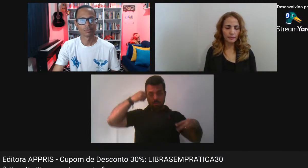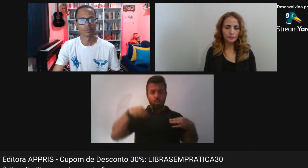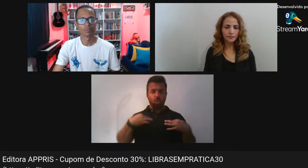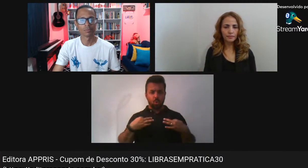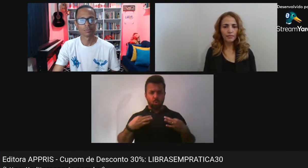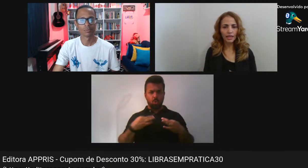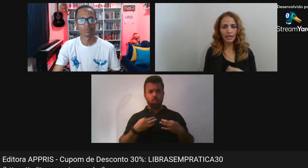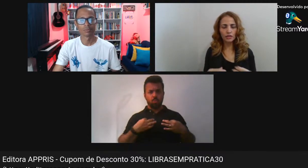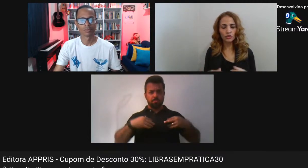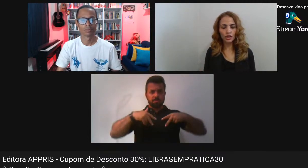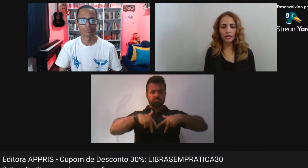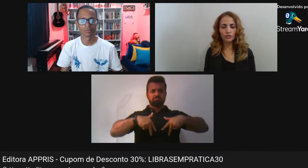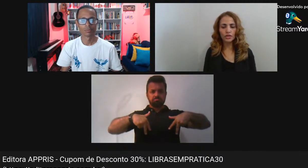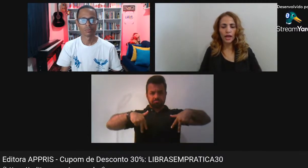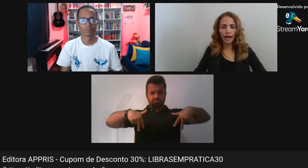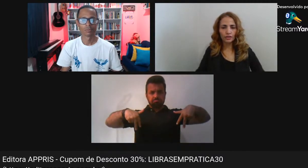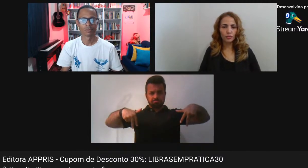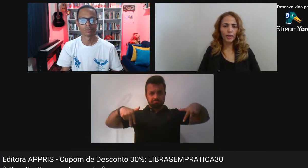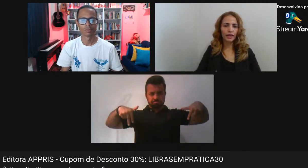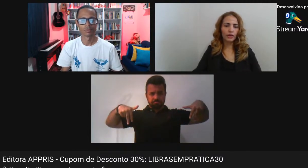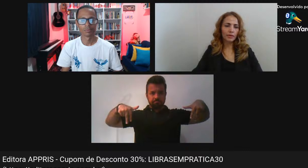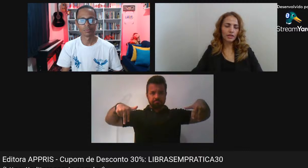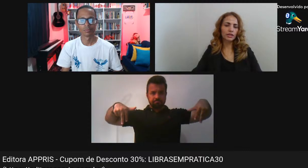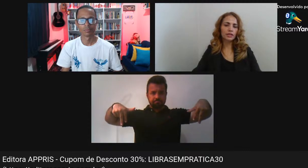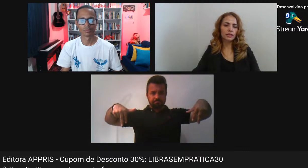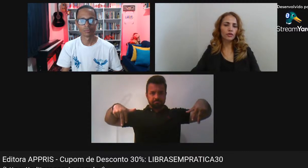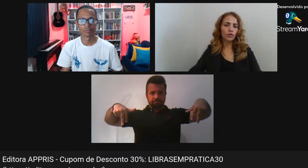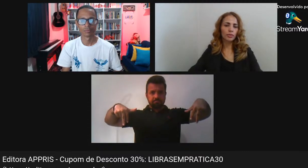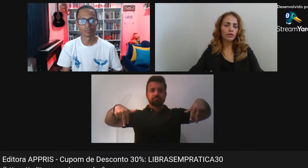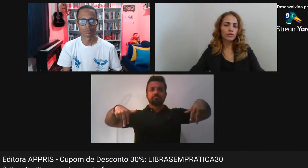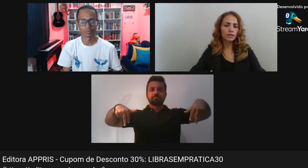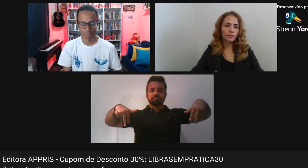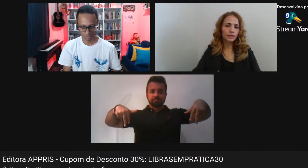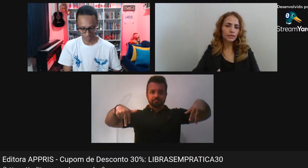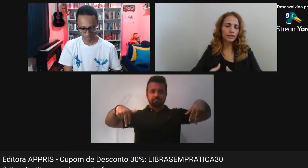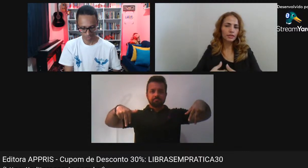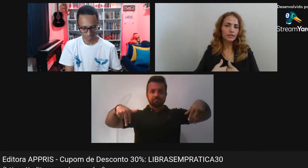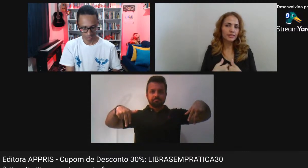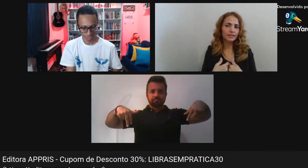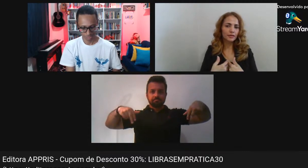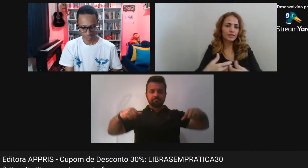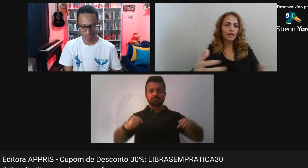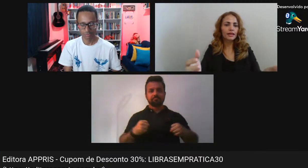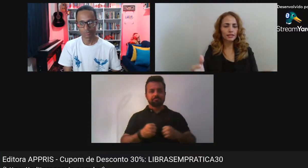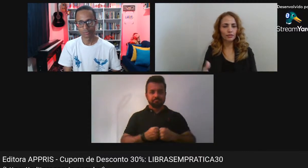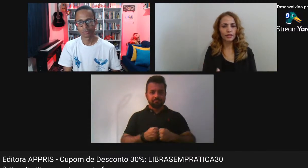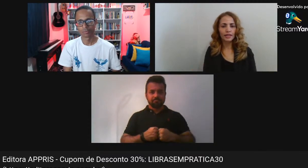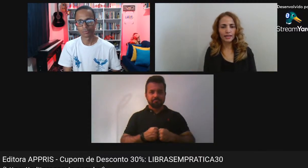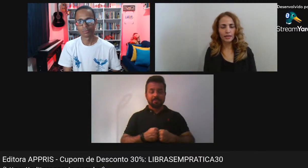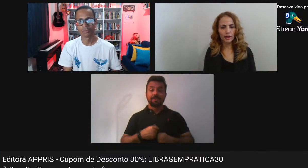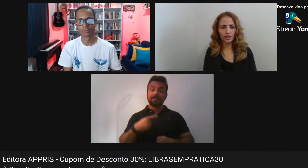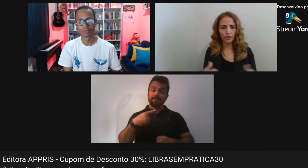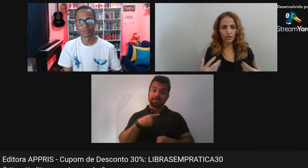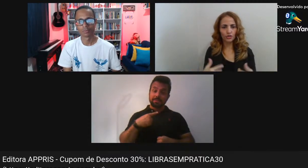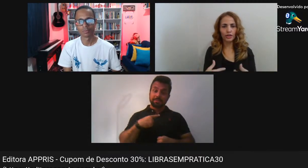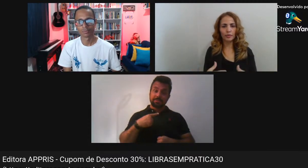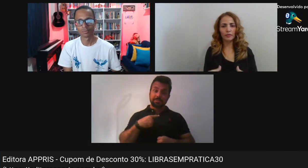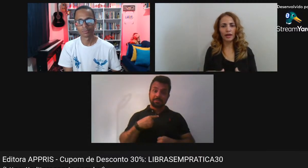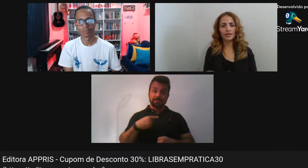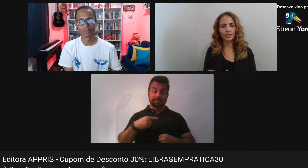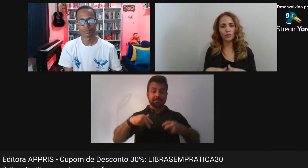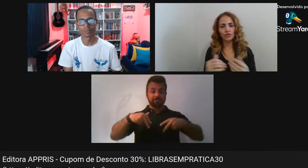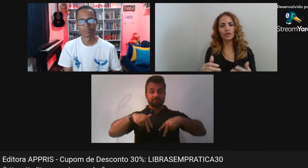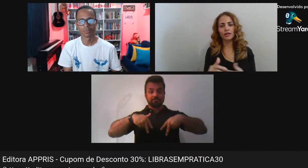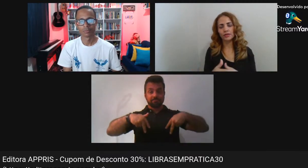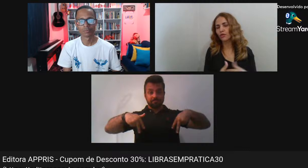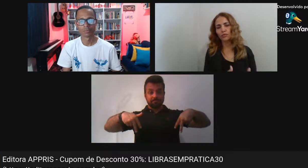física Esses sujeitos Atropelam a imagem Desse senhor Branco E se lançam Nessa imagem Então a gente olha Para